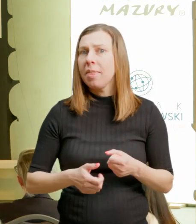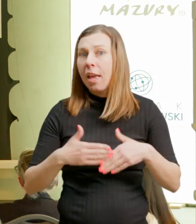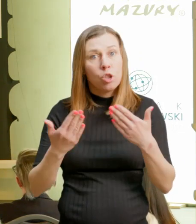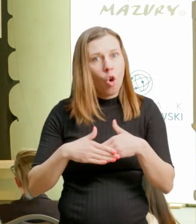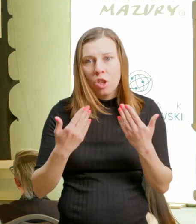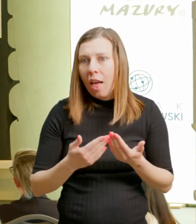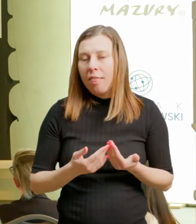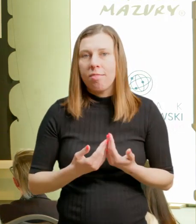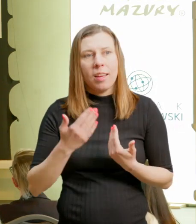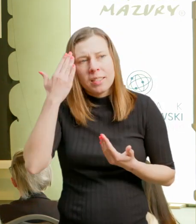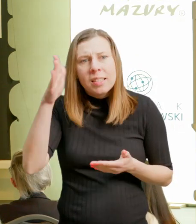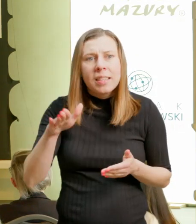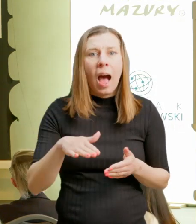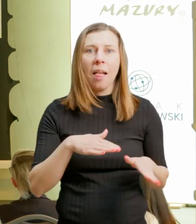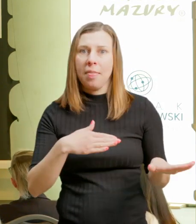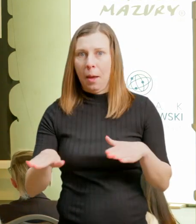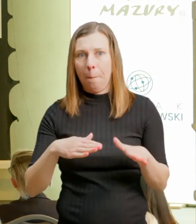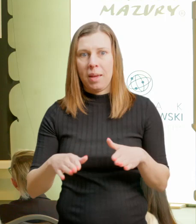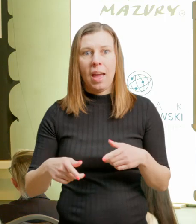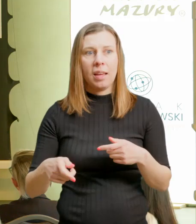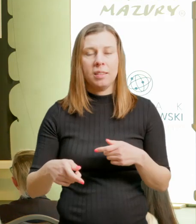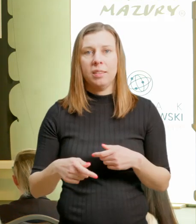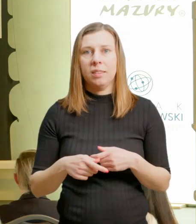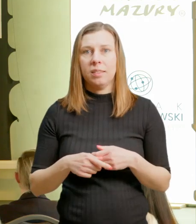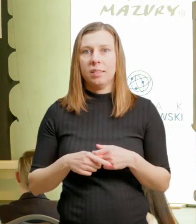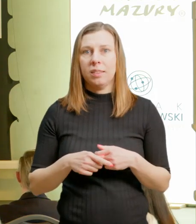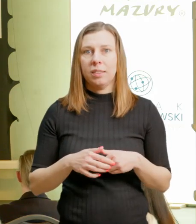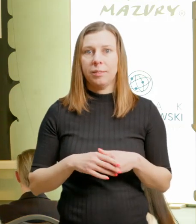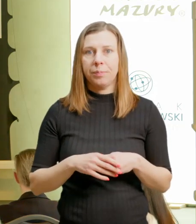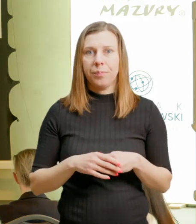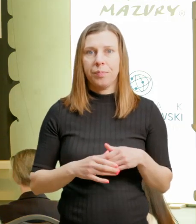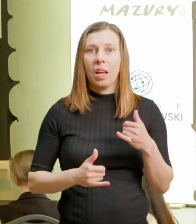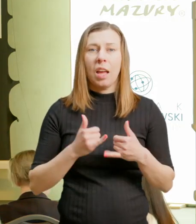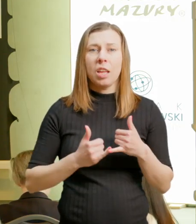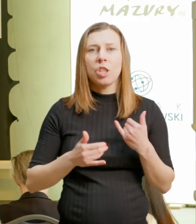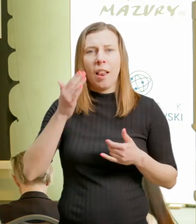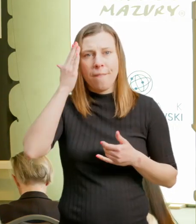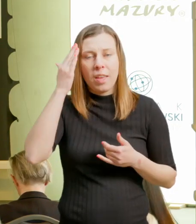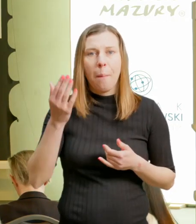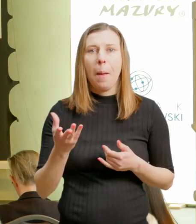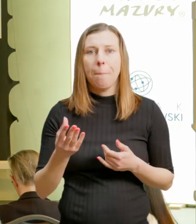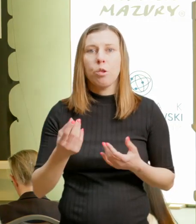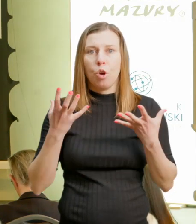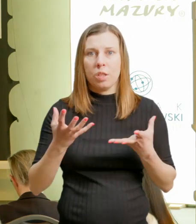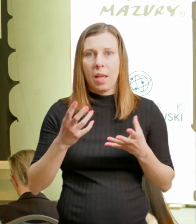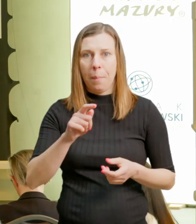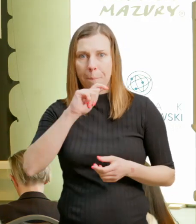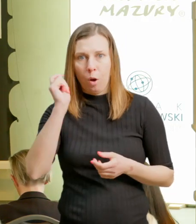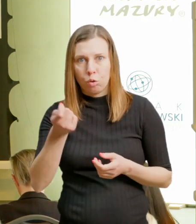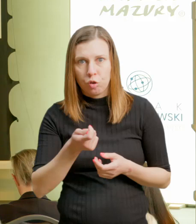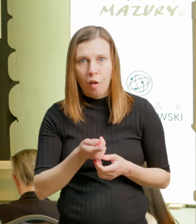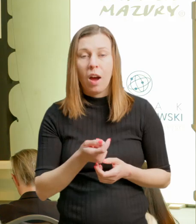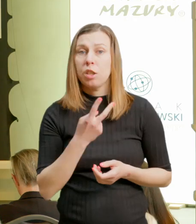z odkrywaniem niecodziennych, zapomnianych bądź owianych czasami złą legendą miejsc.